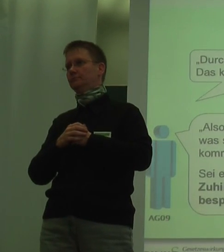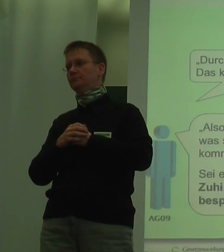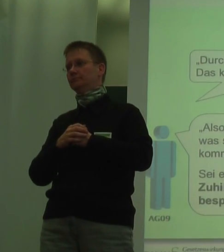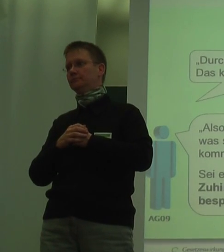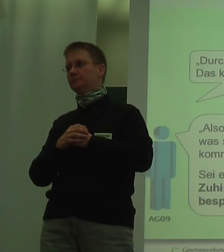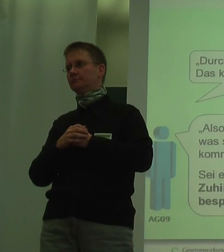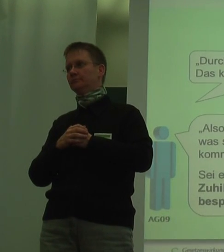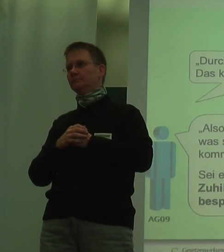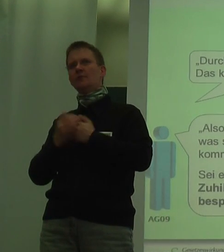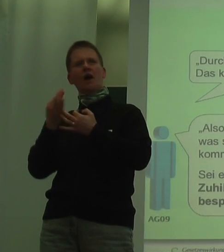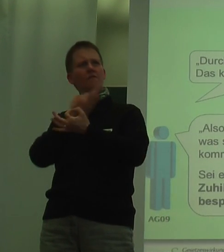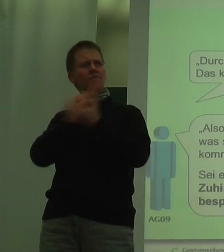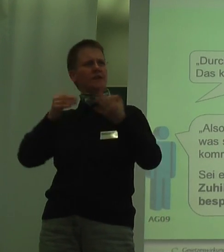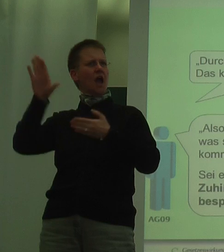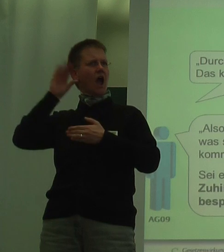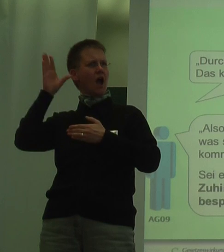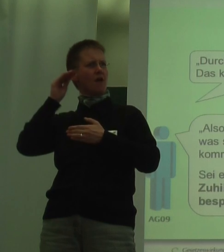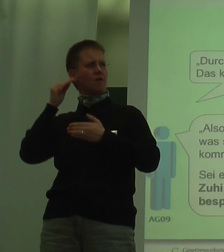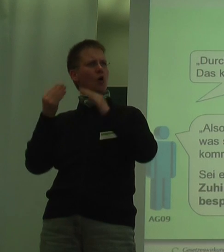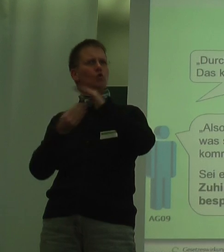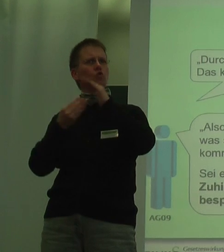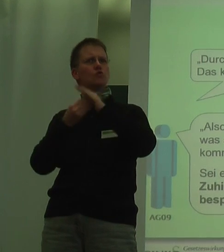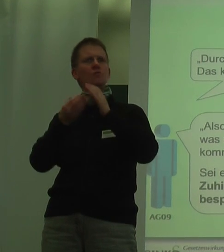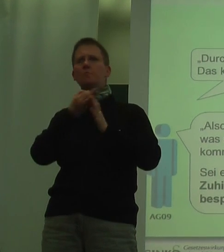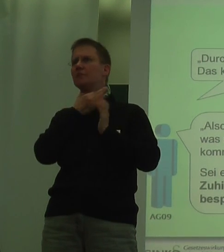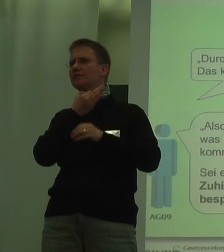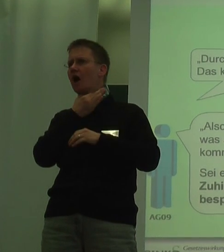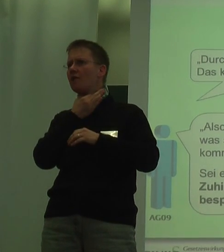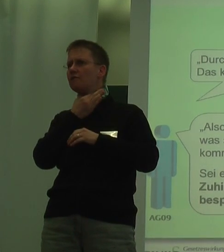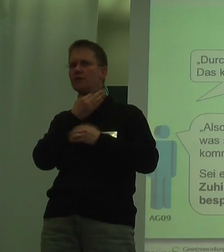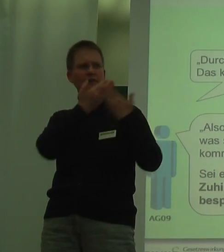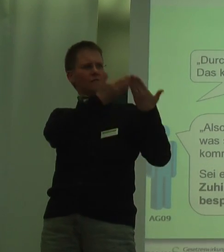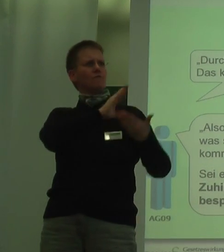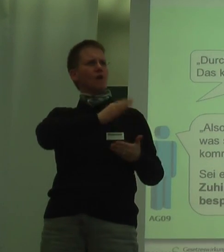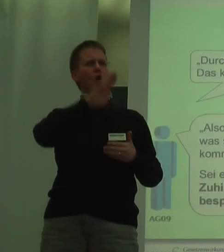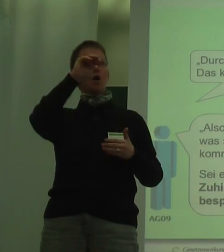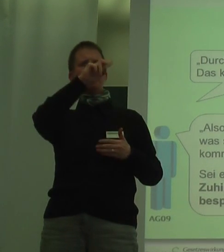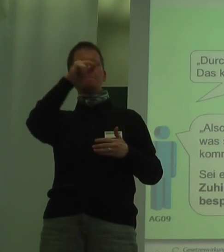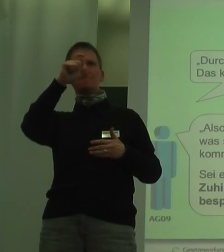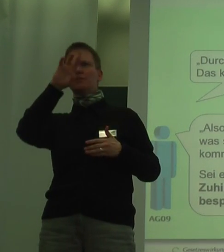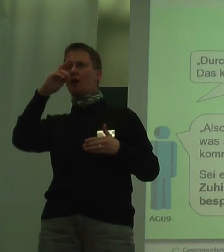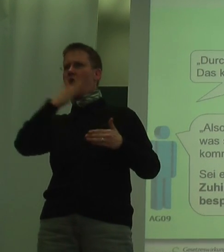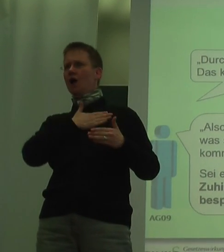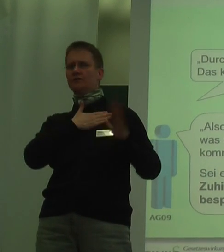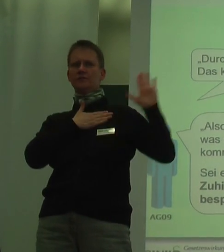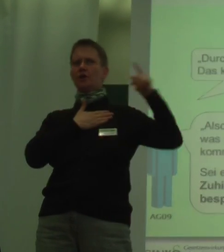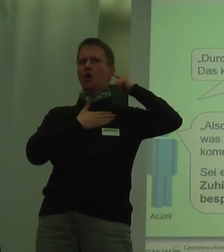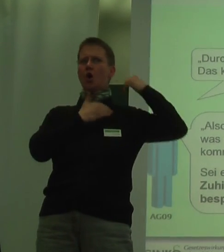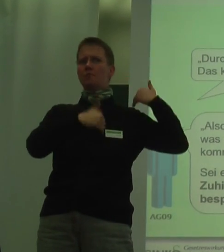Wie erfahren Sie von dem Unterstützungsbedarf, den Frau Mäntler hat, bezogen auf Ihre Hörbehinderte? Durch Frau Mäntler selber.